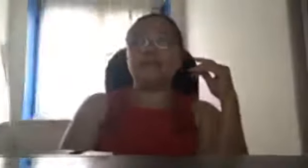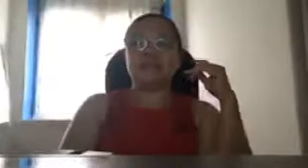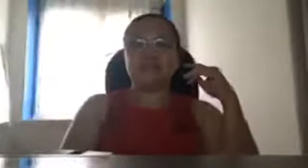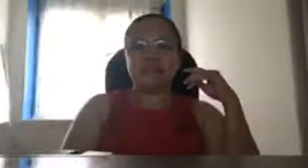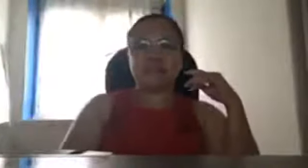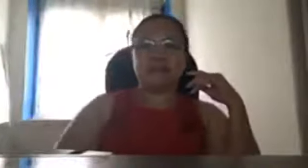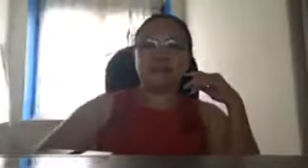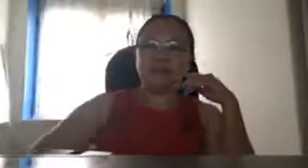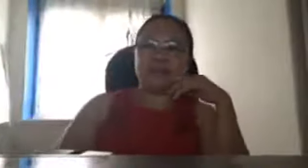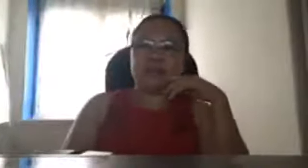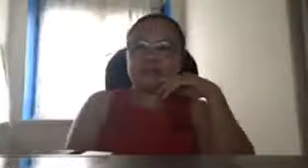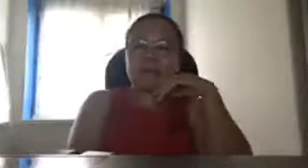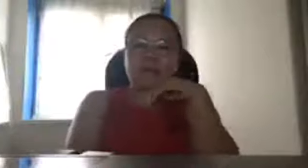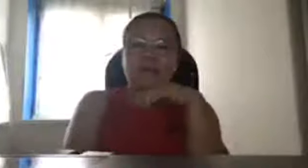nila si Marcos